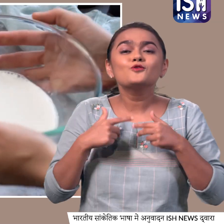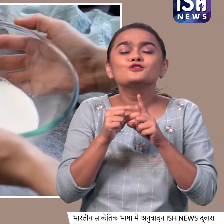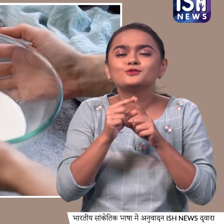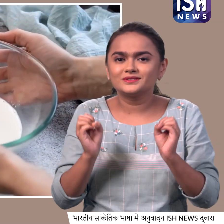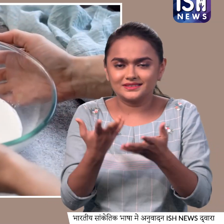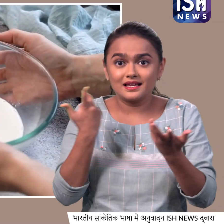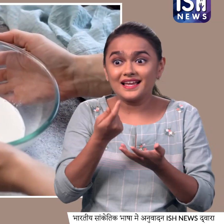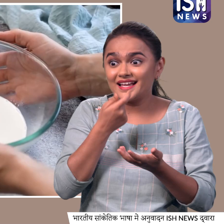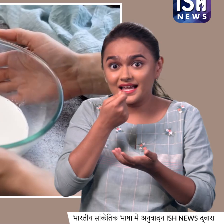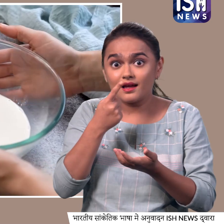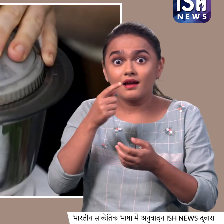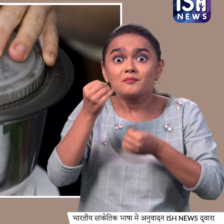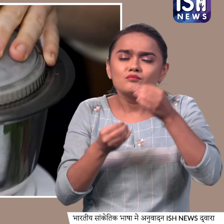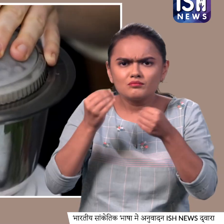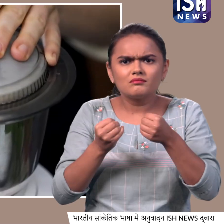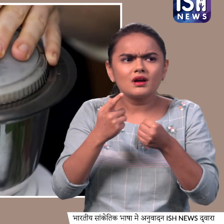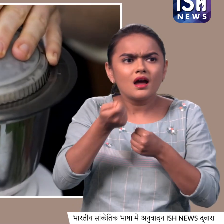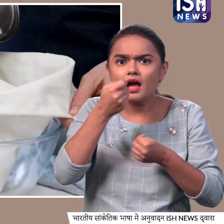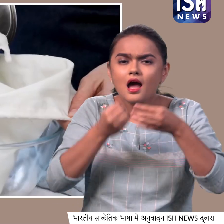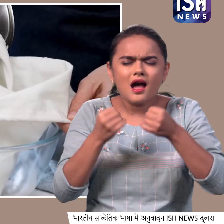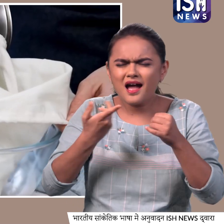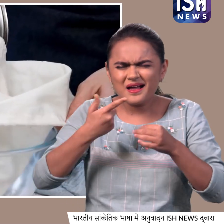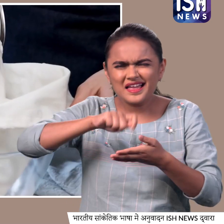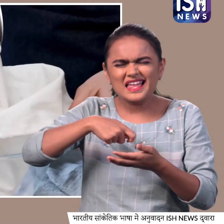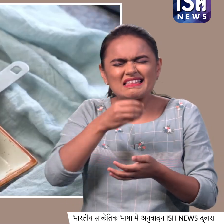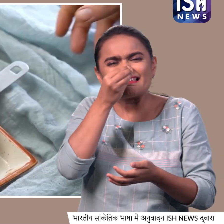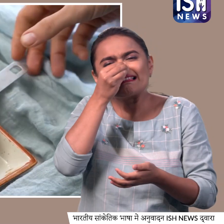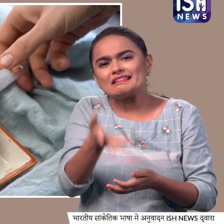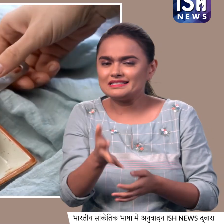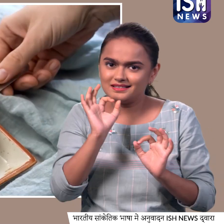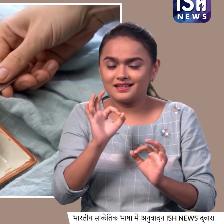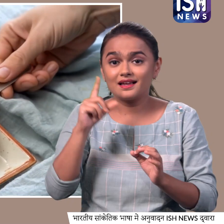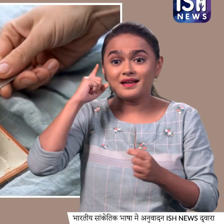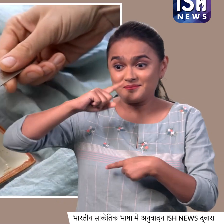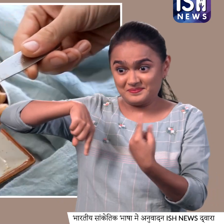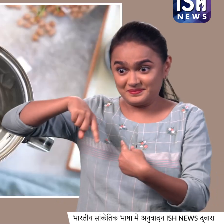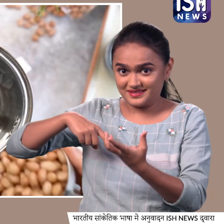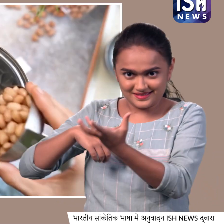चाहिए पीनट मिल्क जिसे बनाना बहुत आसान है एक मिक्सी जार में डालें आदा कप